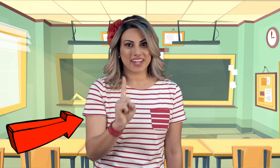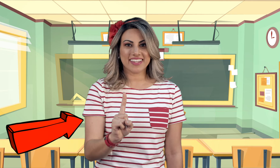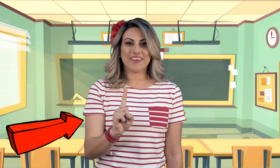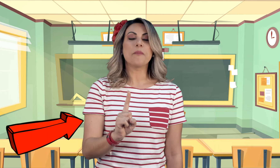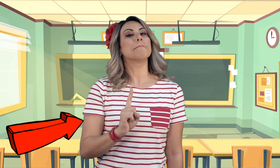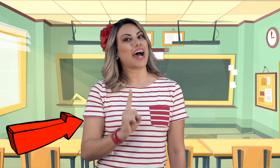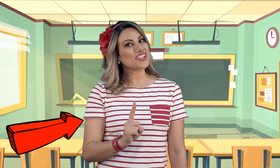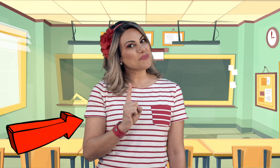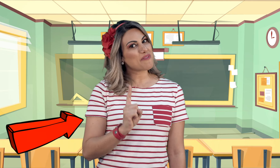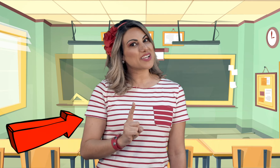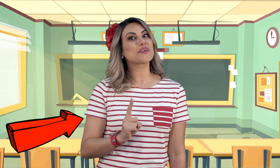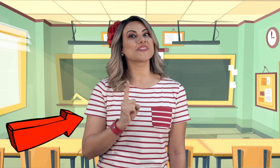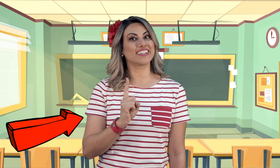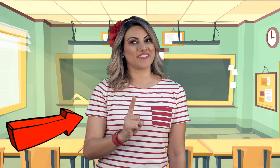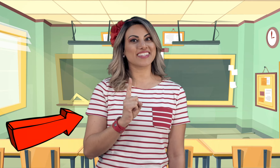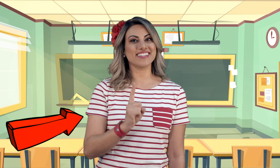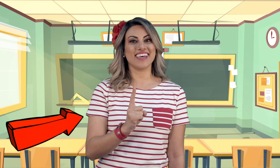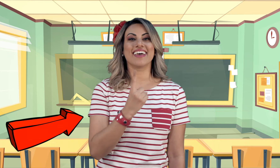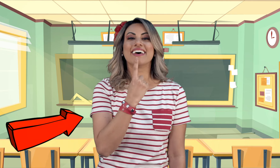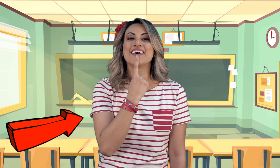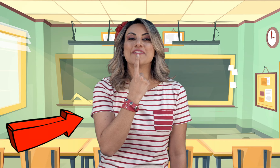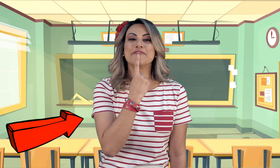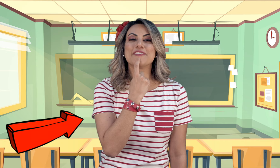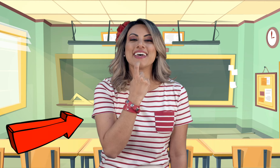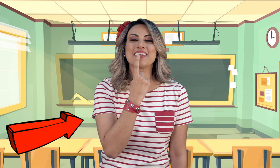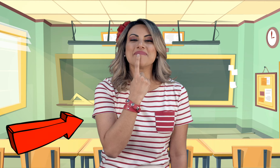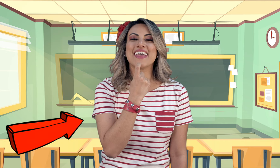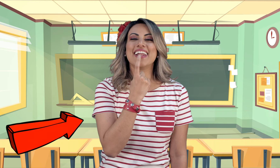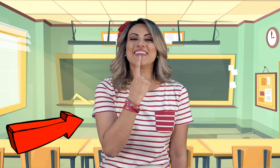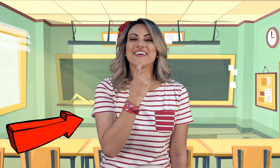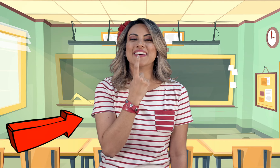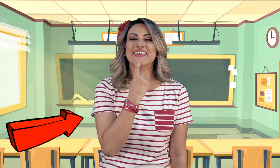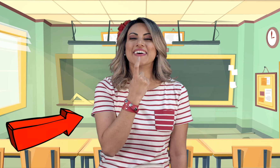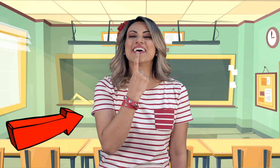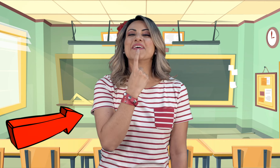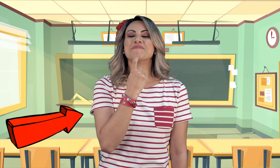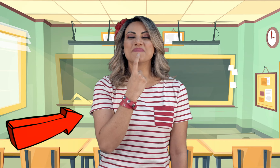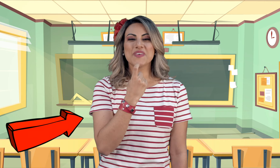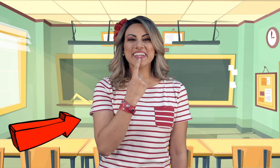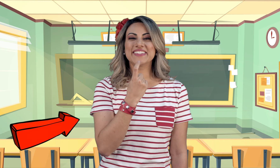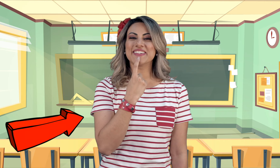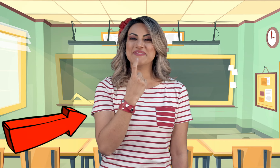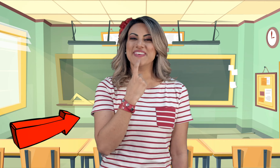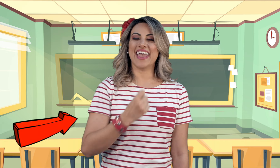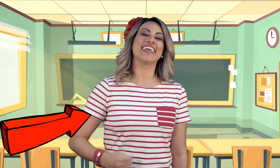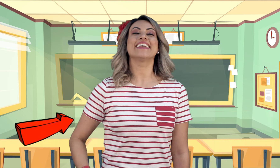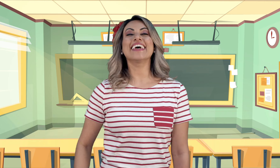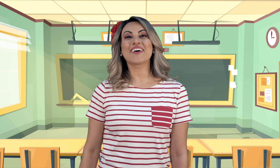Aprendeu? Mais uma vez pra você não esquecer! Vermelho! Muito bem! E